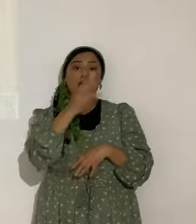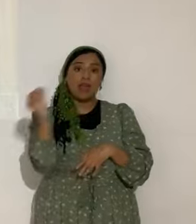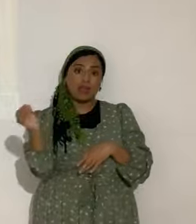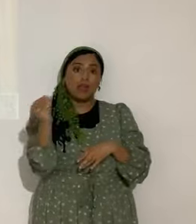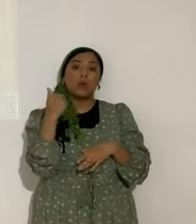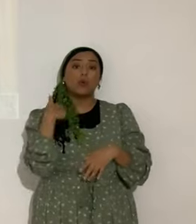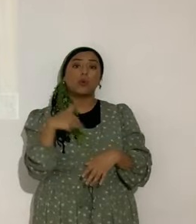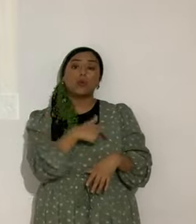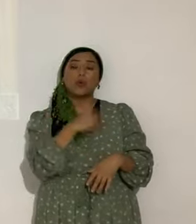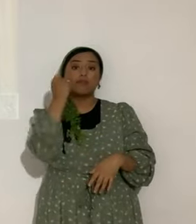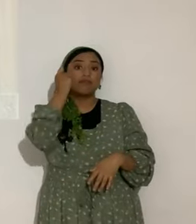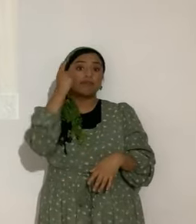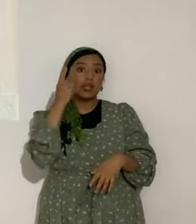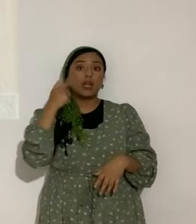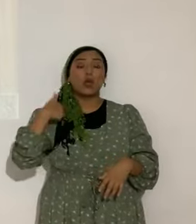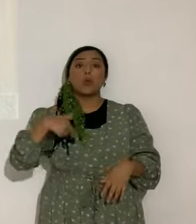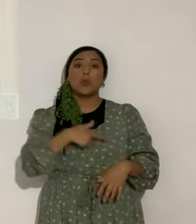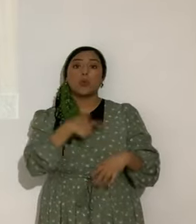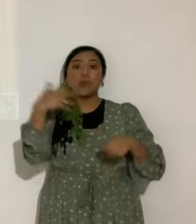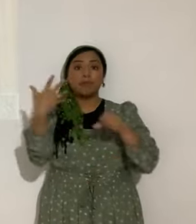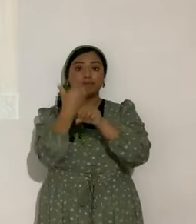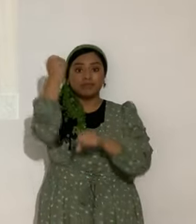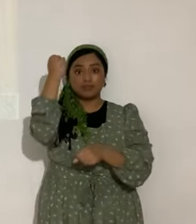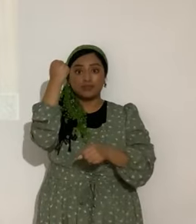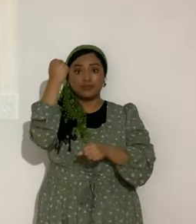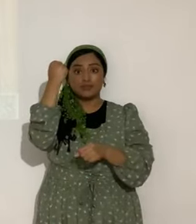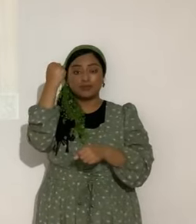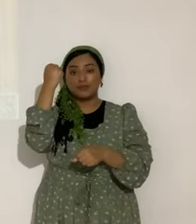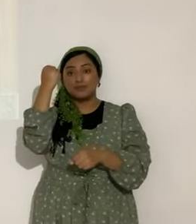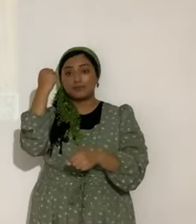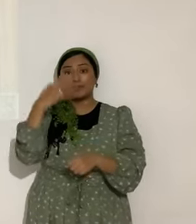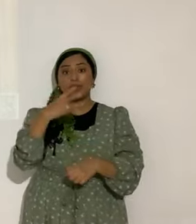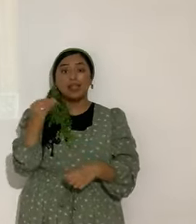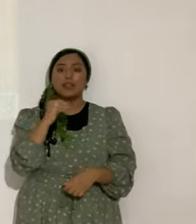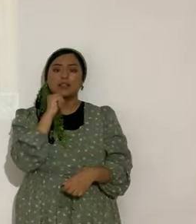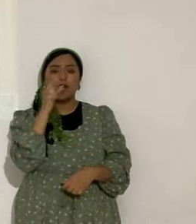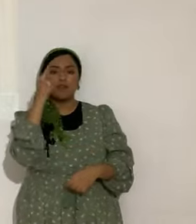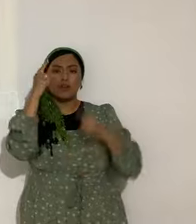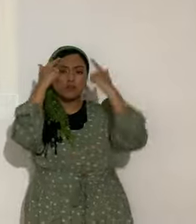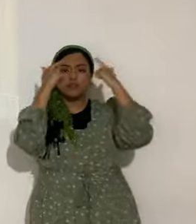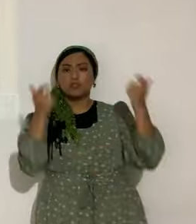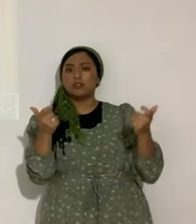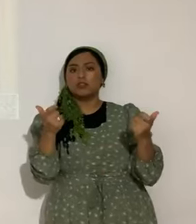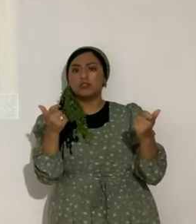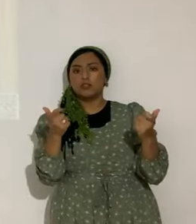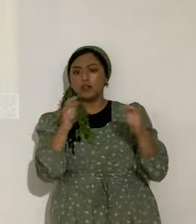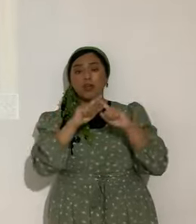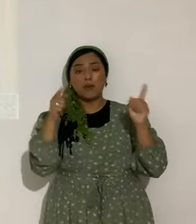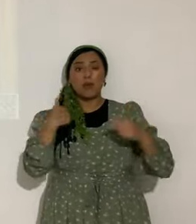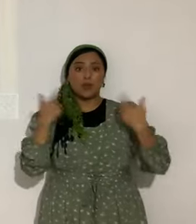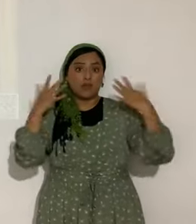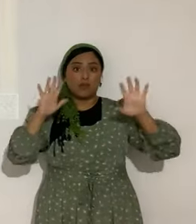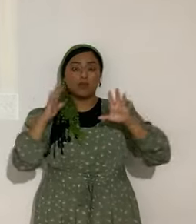comprendemos que somos victoriosos. Y no es para orgullo. Pero somos victoriosos.